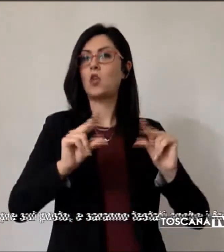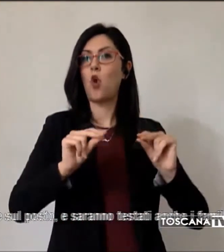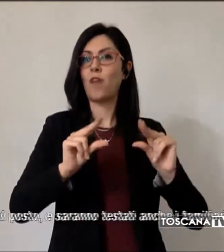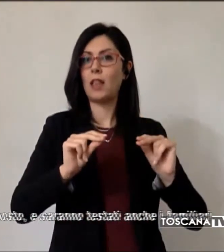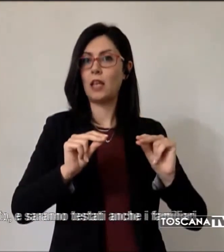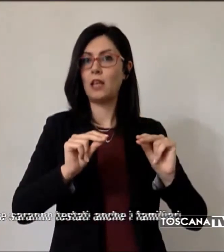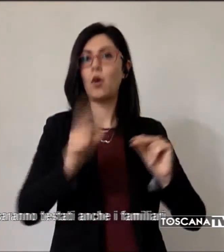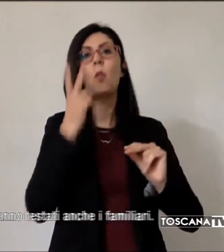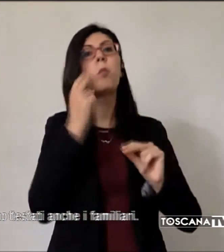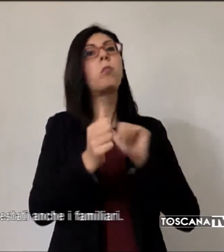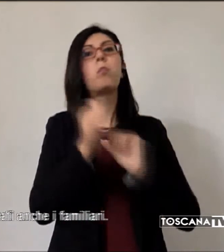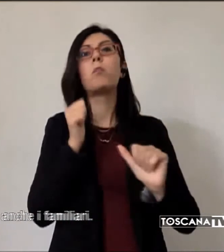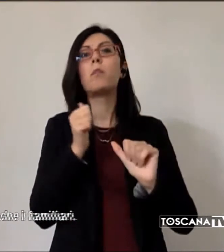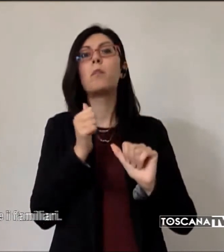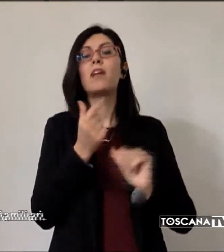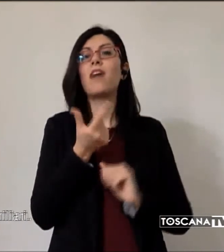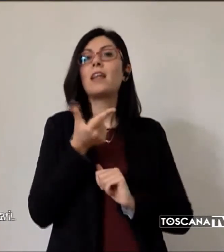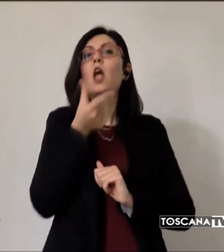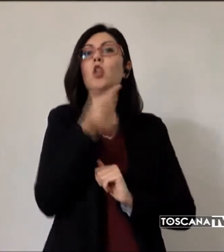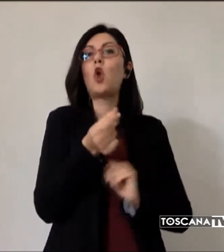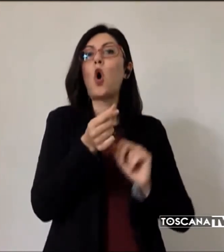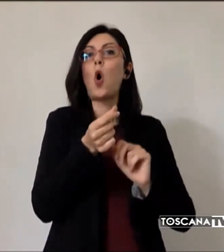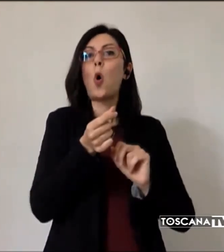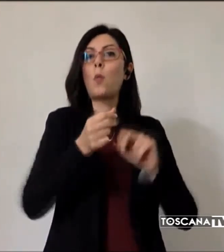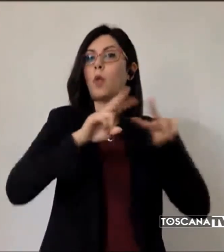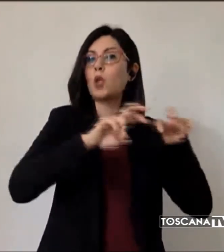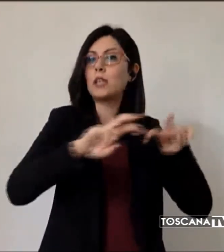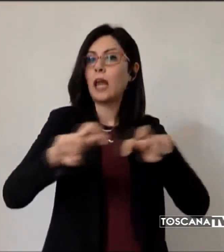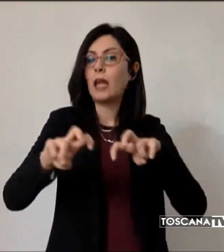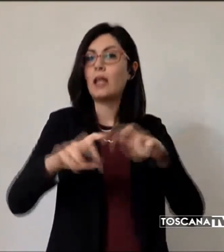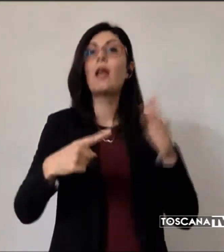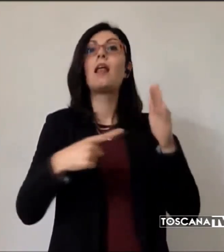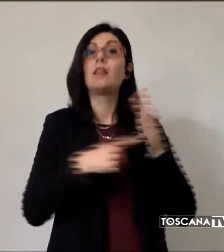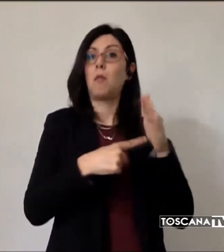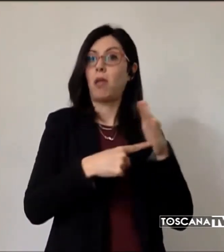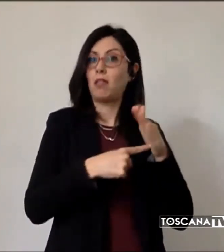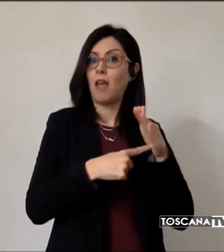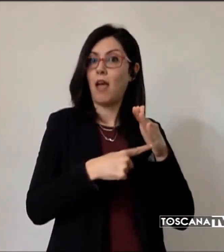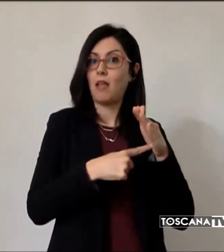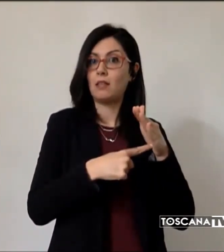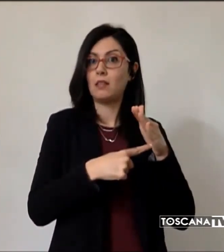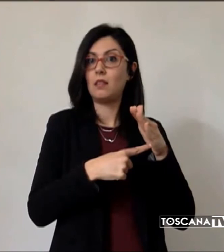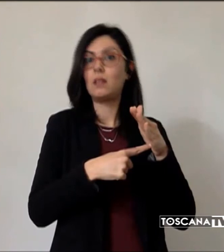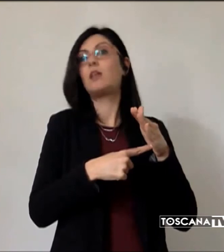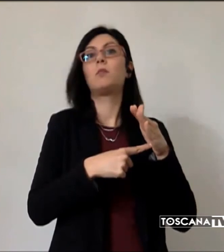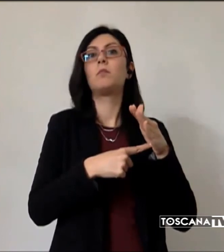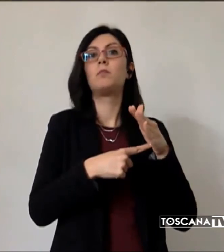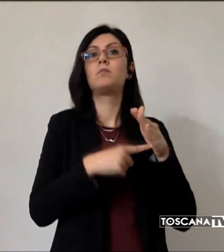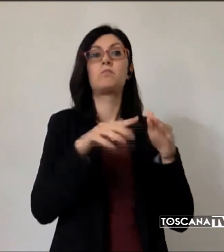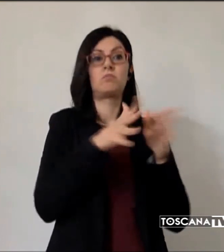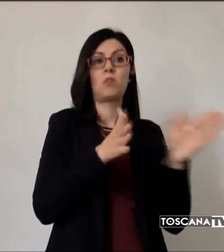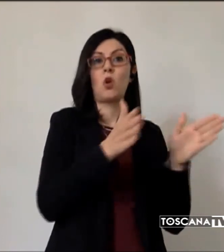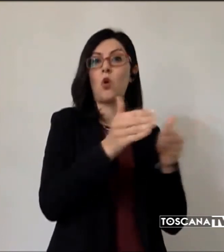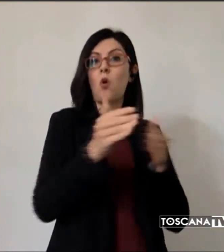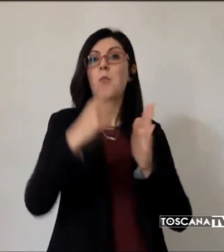duplice screening. Ai dipendenti sarà effettuato, in locali dedicati su base mensile,